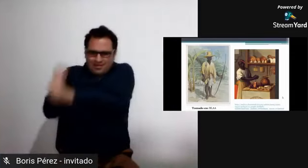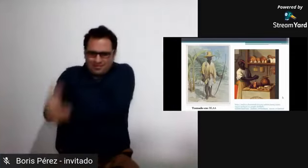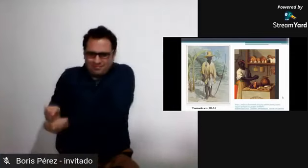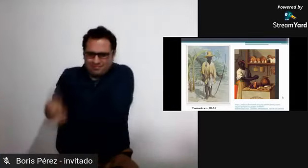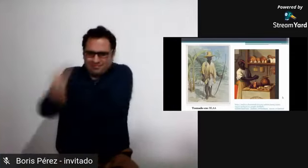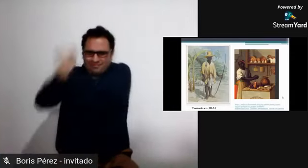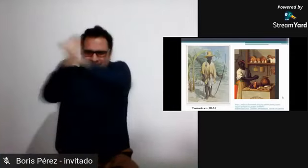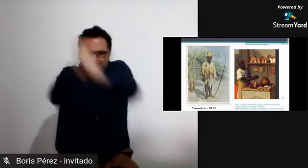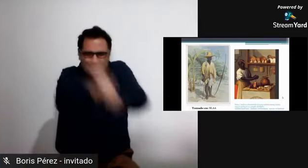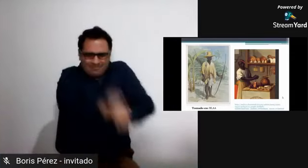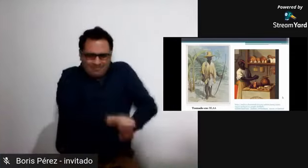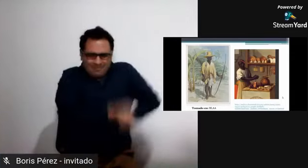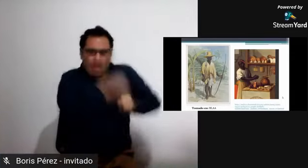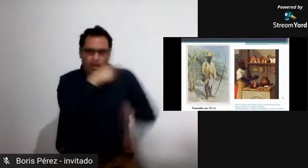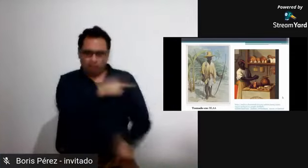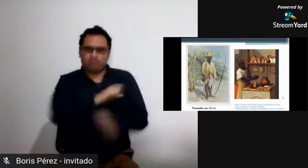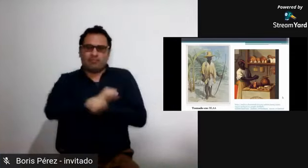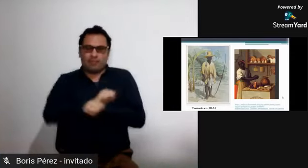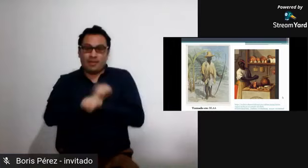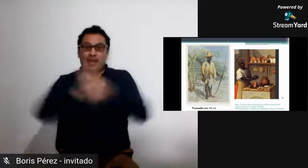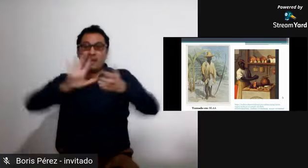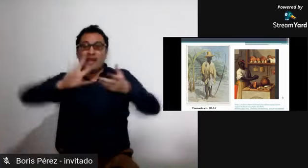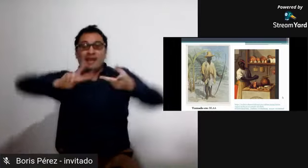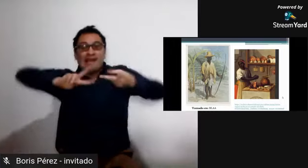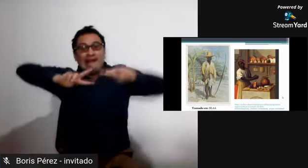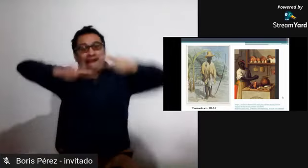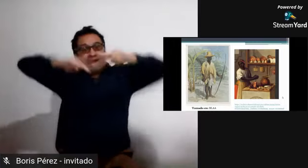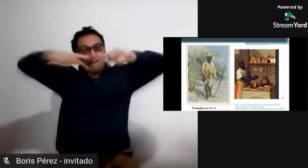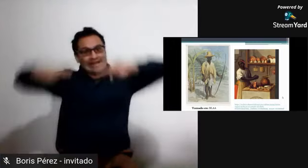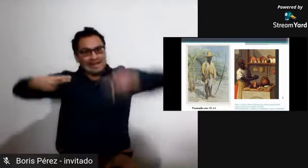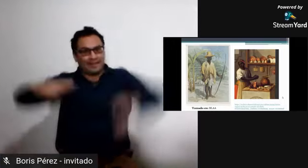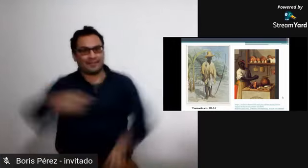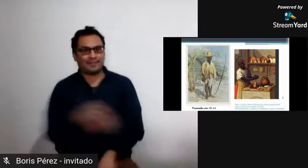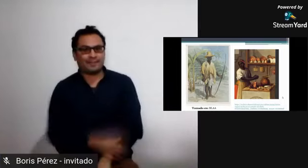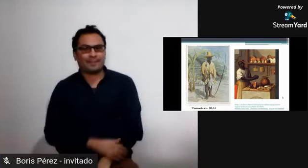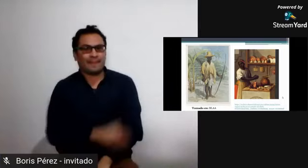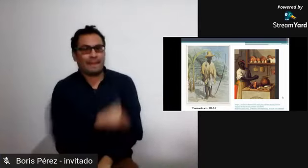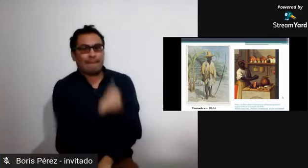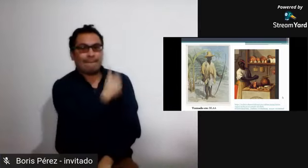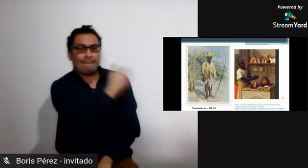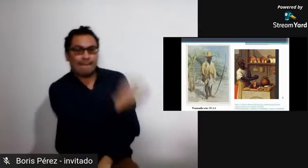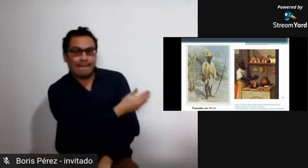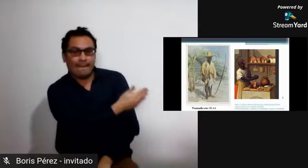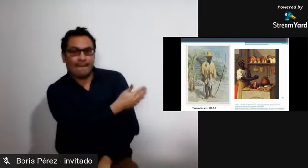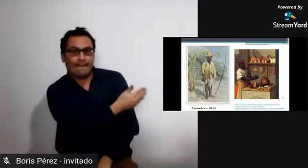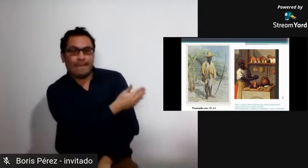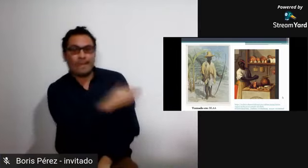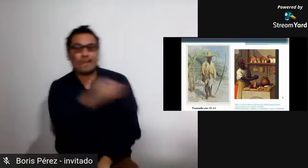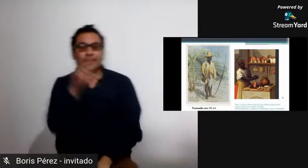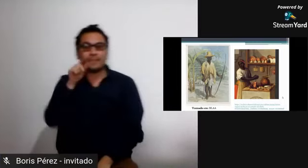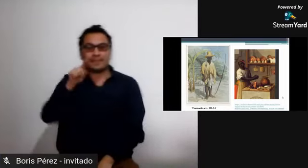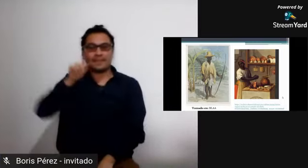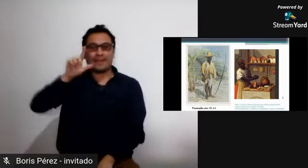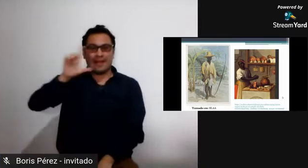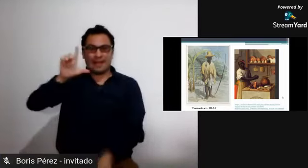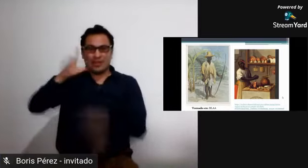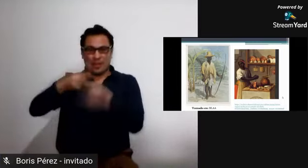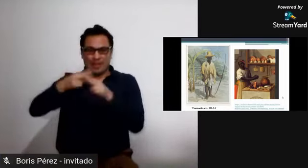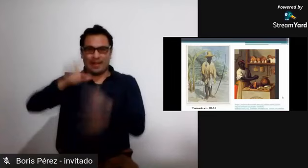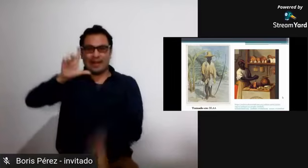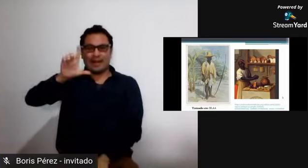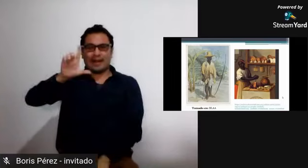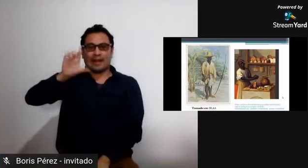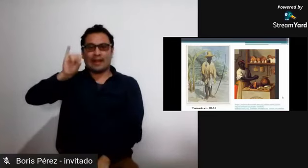realizar mejor su labor de pesca si entonces ellos mismos de manera artesanal los realizaba en la otra